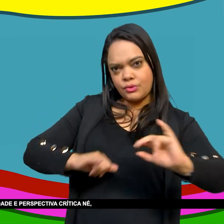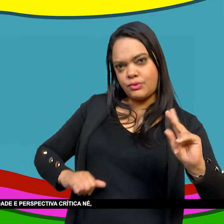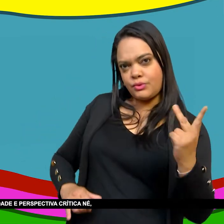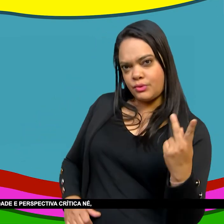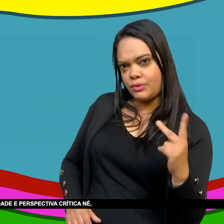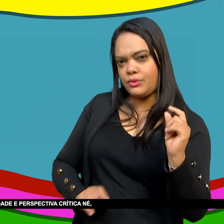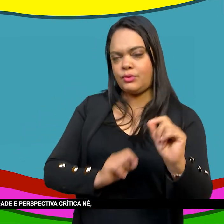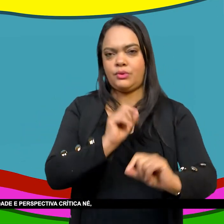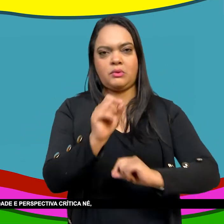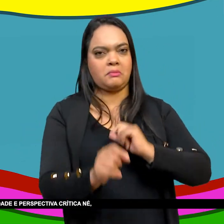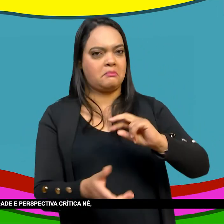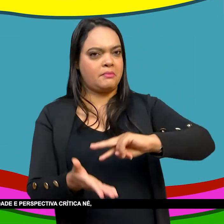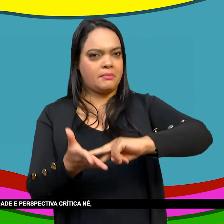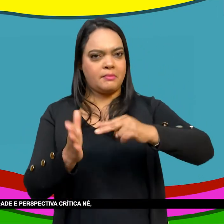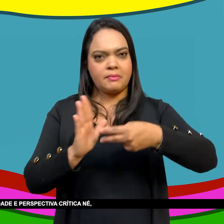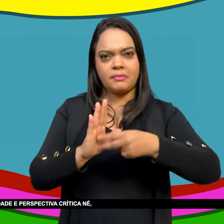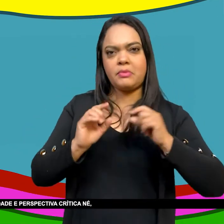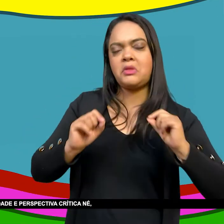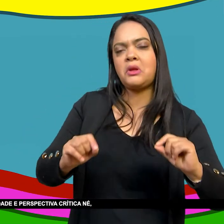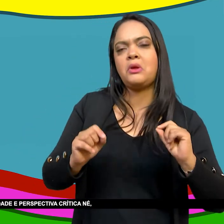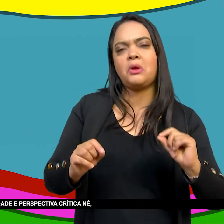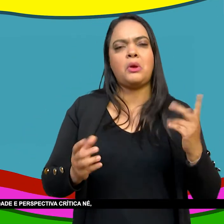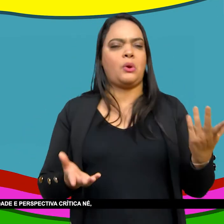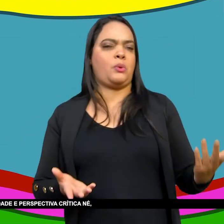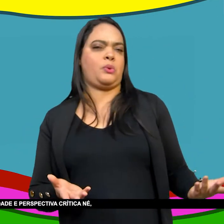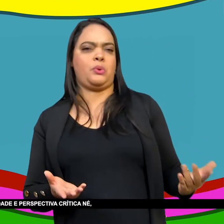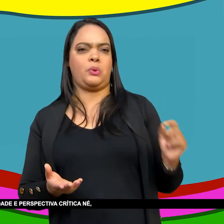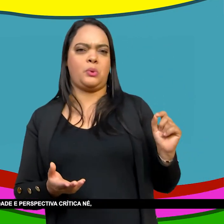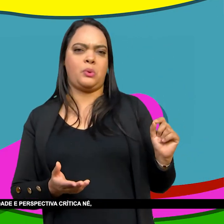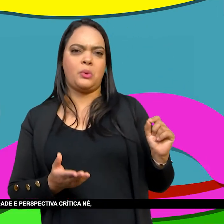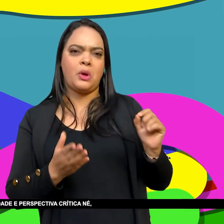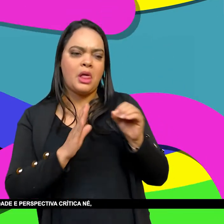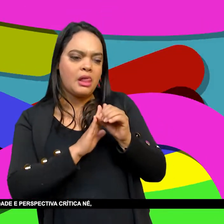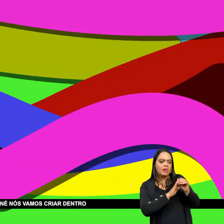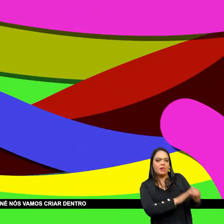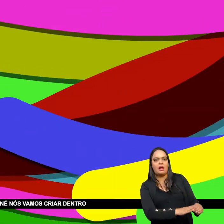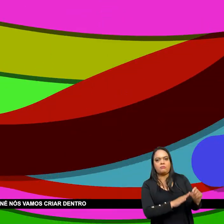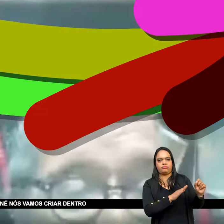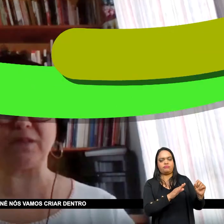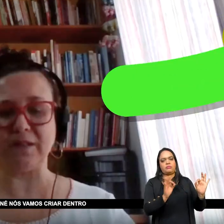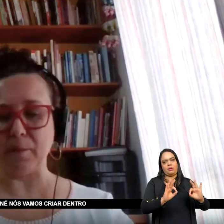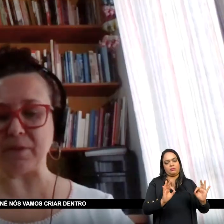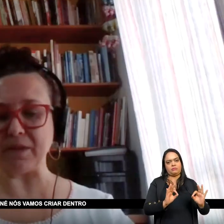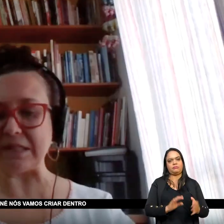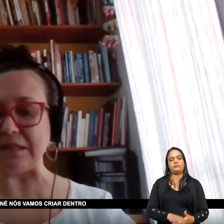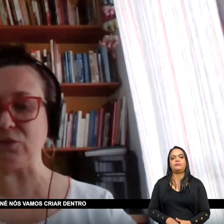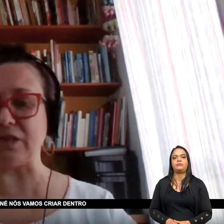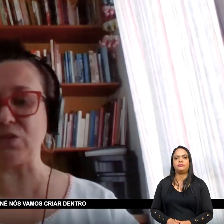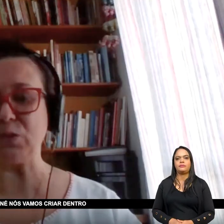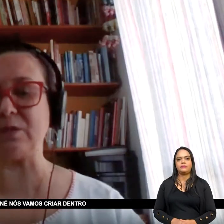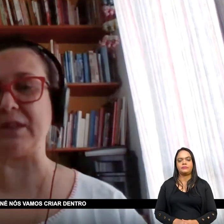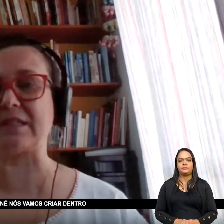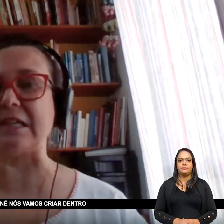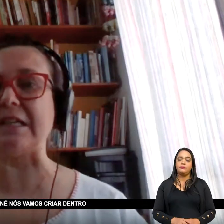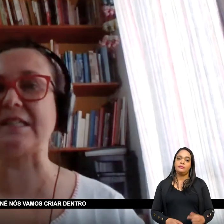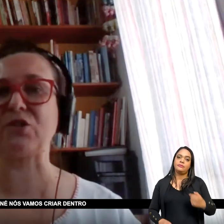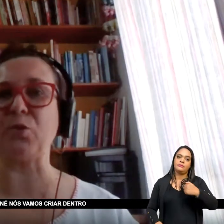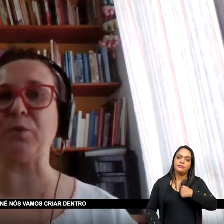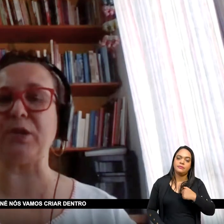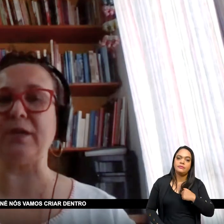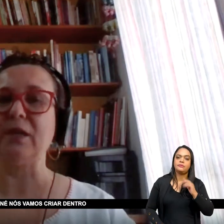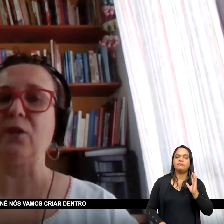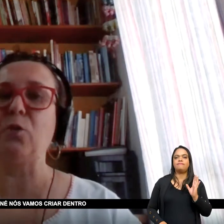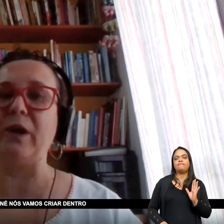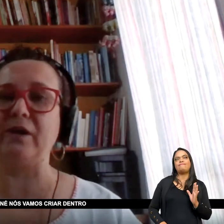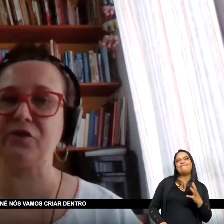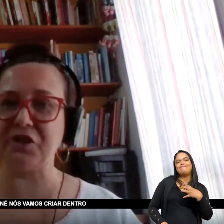sim Mas com um trabalho com qualidade e perspectiva crítica Professor, pensando nas suas pesquisas